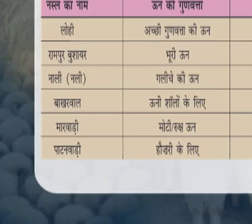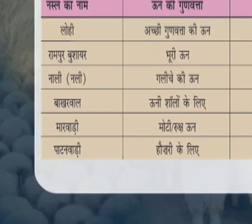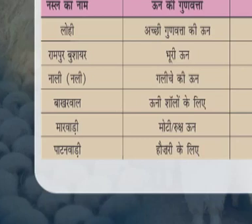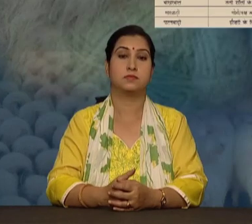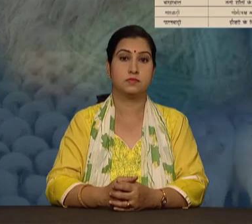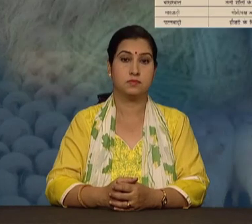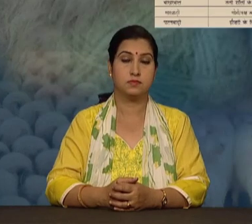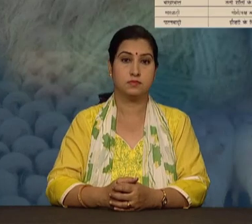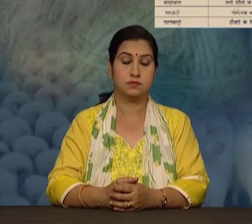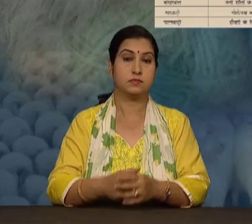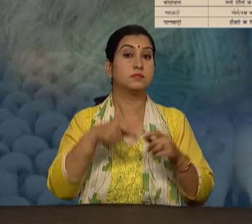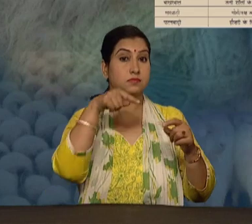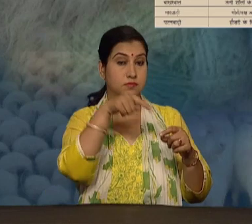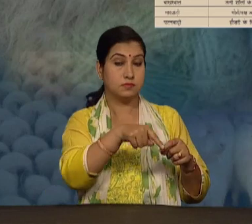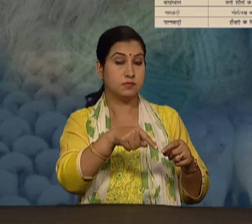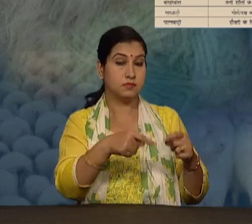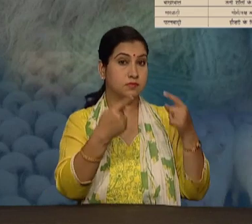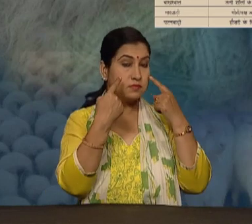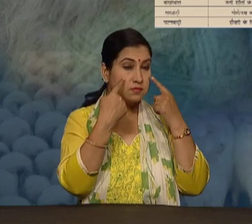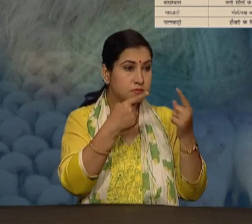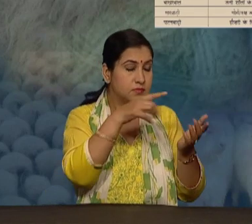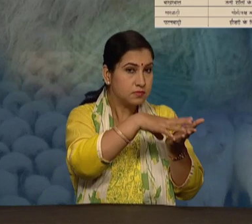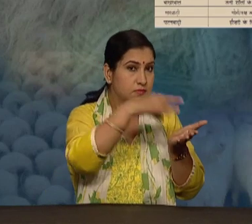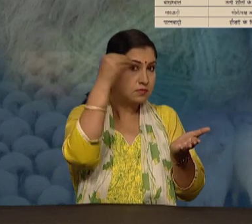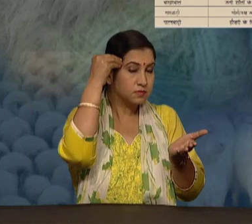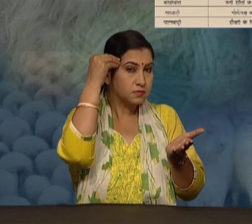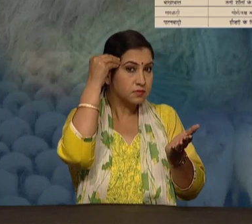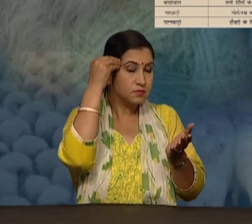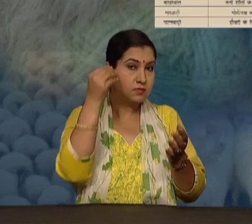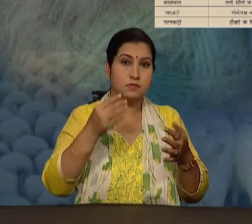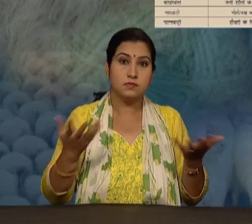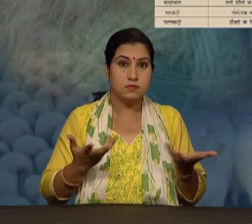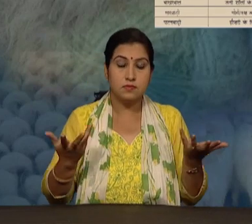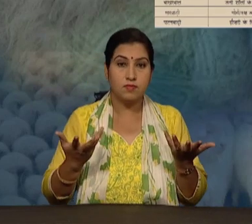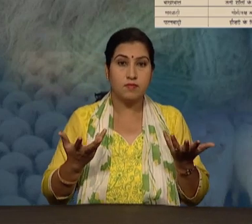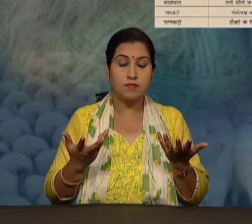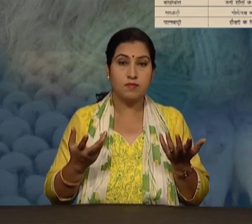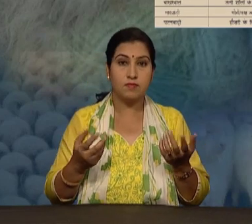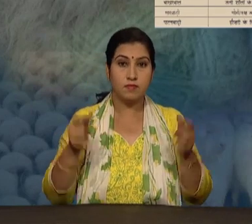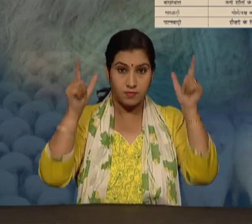इससे आपको जानकारी मिलेगी कि किस नसल की भेड से